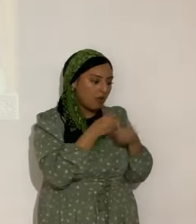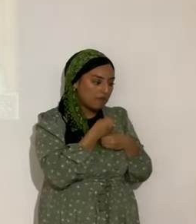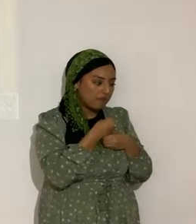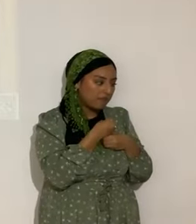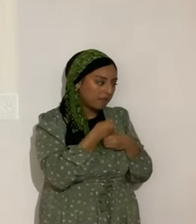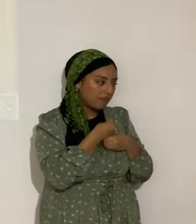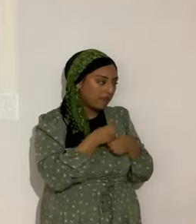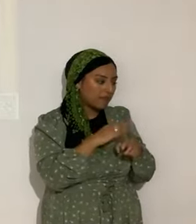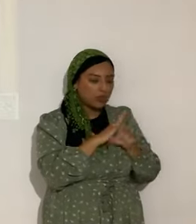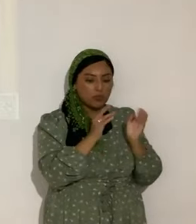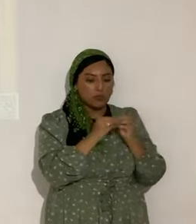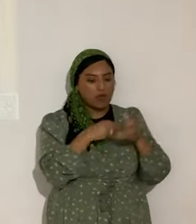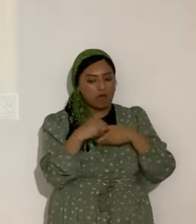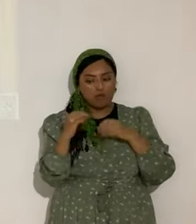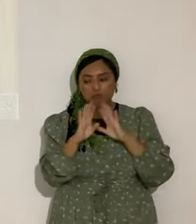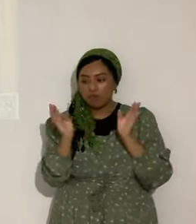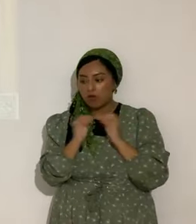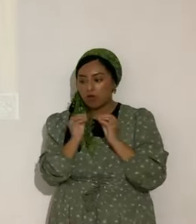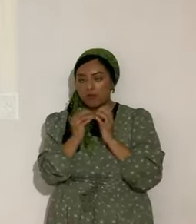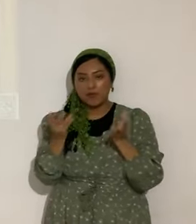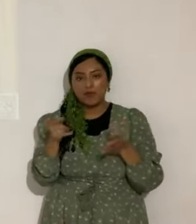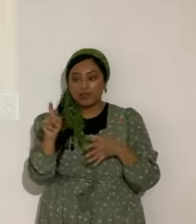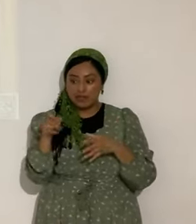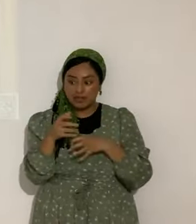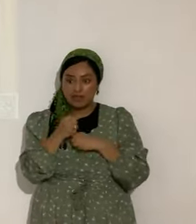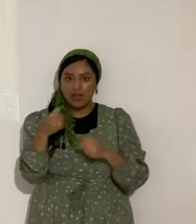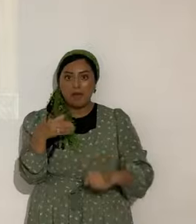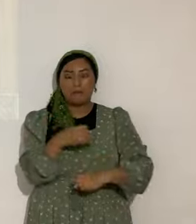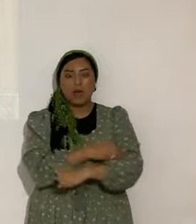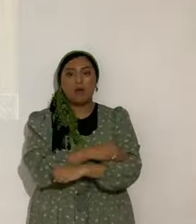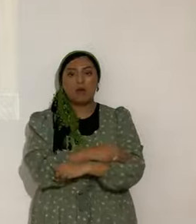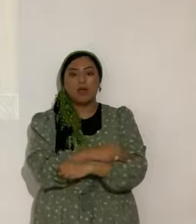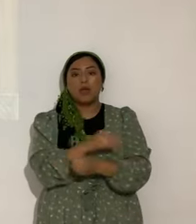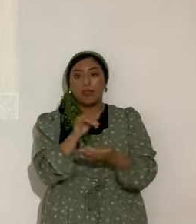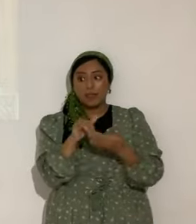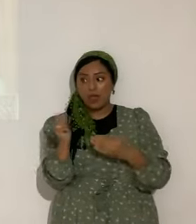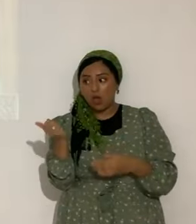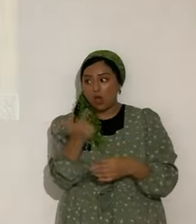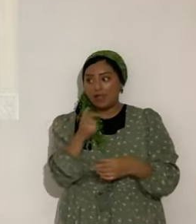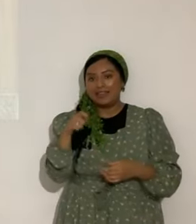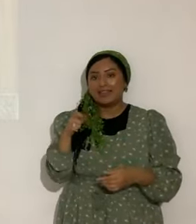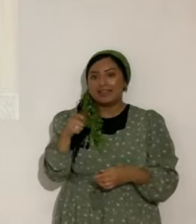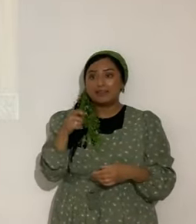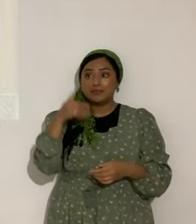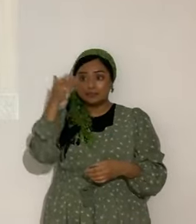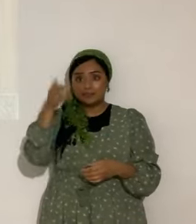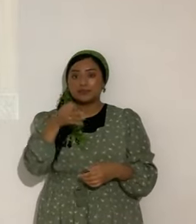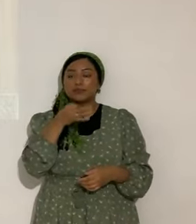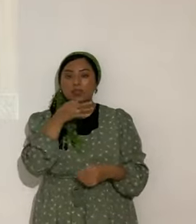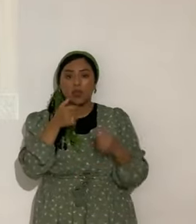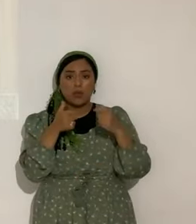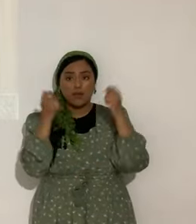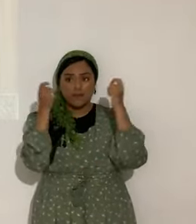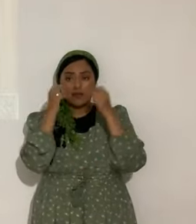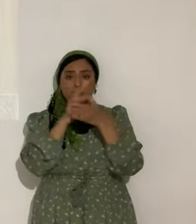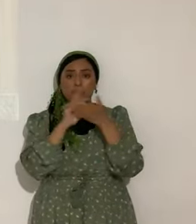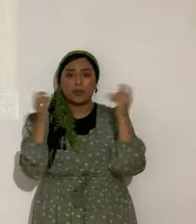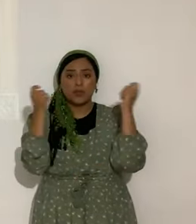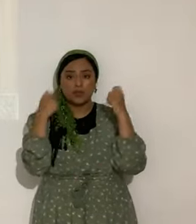Y ya no hubieran hecho nada. Tenían que recibir poder. Eso lo necesitamos todos. Y viene la gran fiesta de Shavuot. Y podemos recibir más